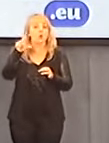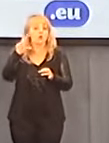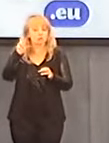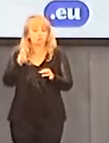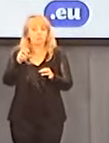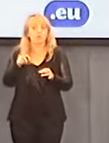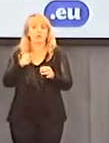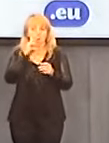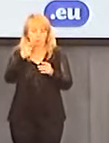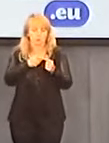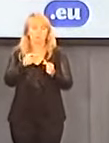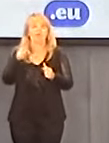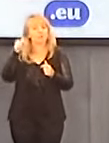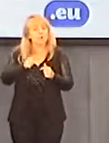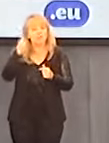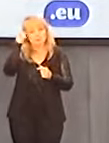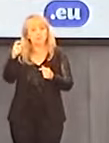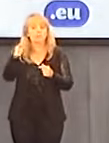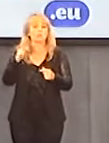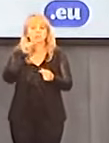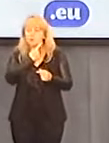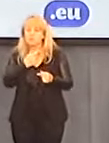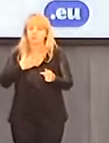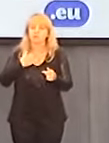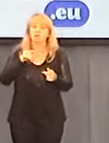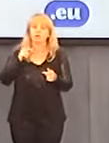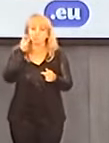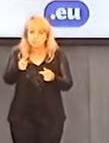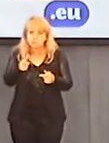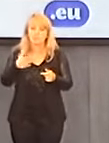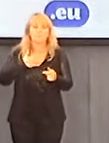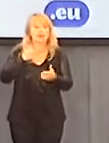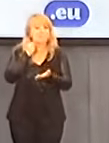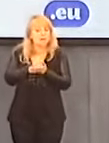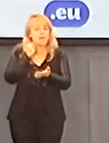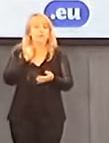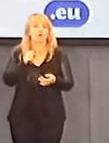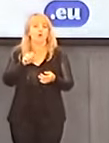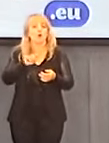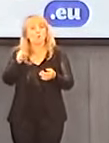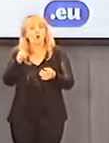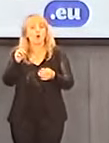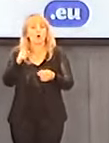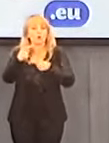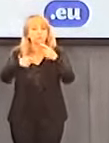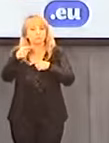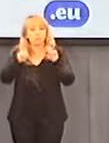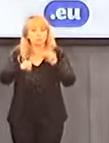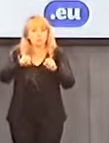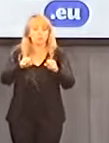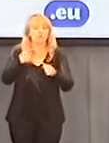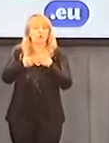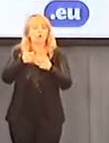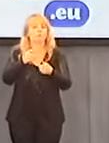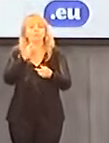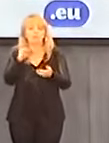należy pamiętać, iż pokrzywdzony przestępstwem ma prawo do tego, by po procesie kościelnym nie powtarzać już przesłuchań